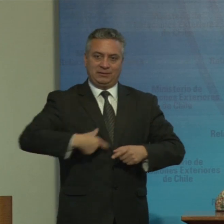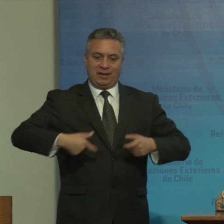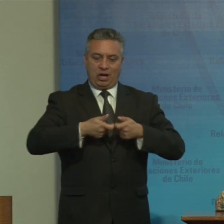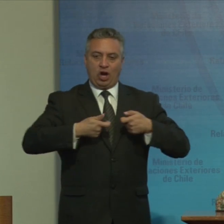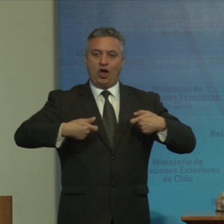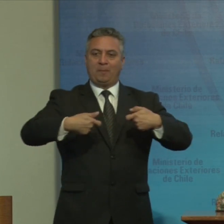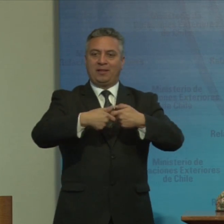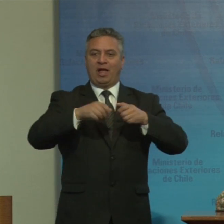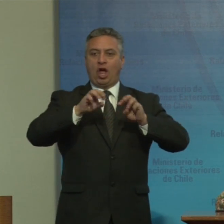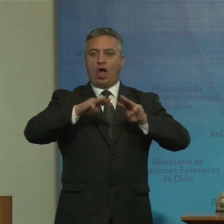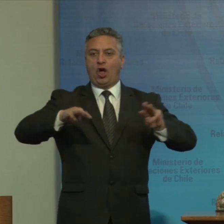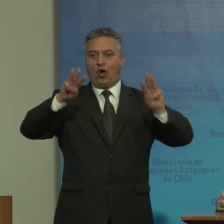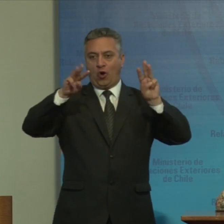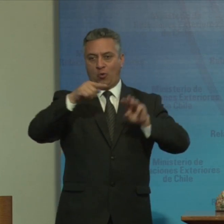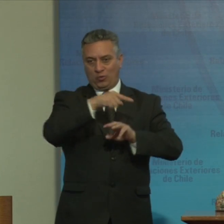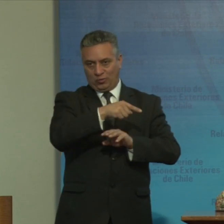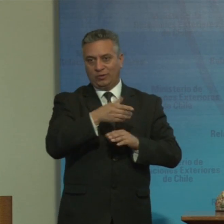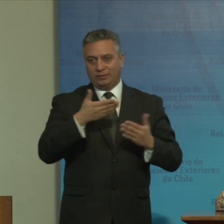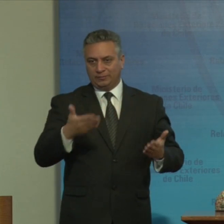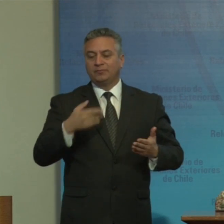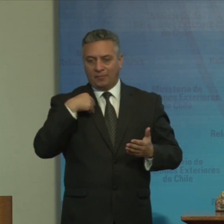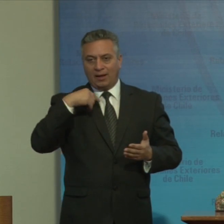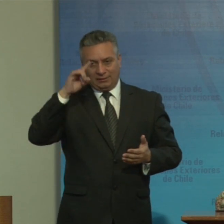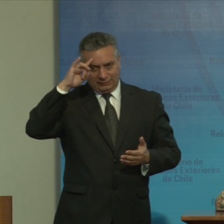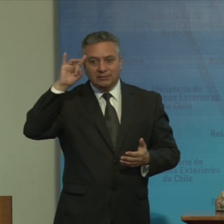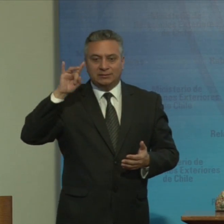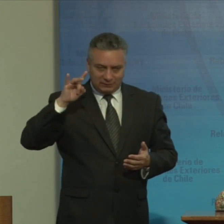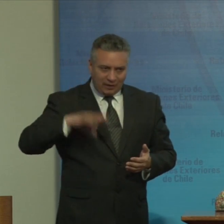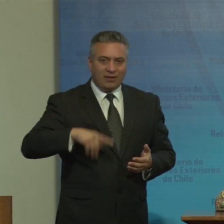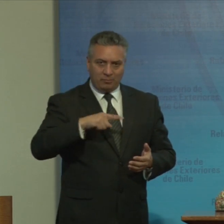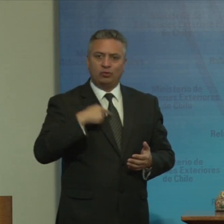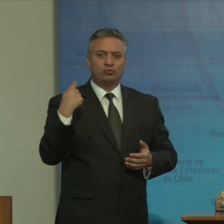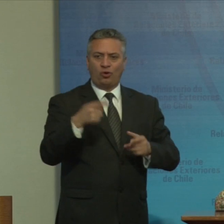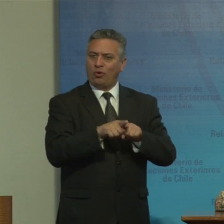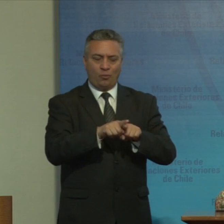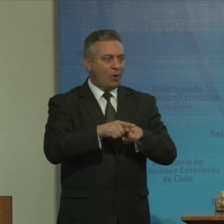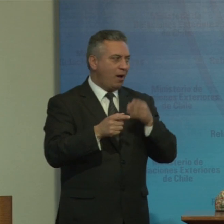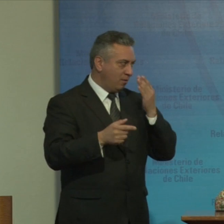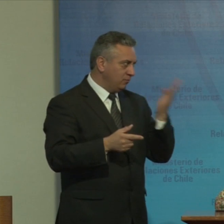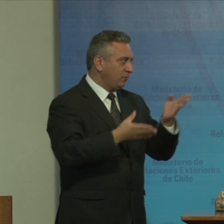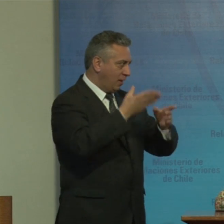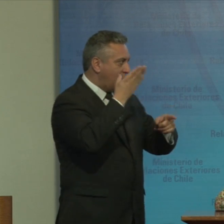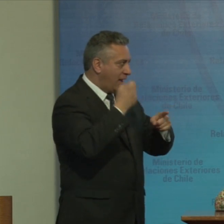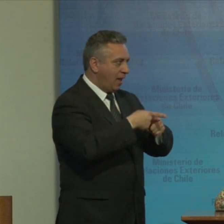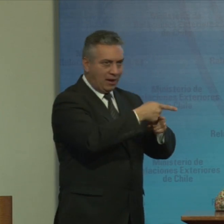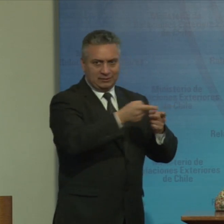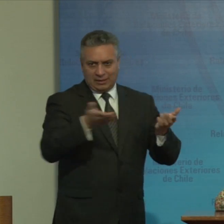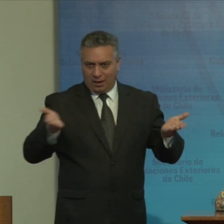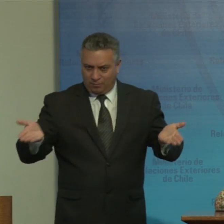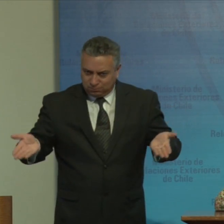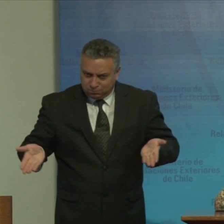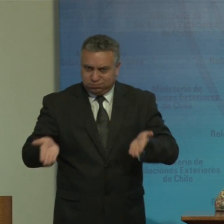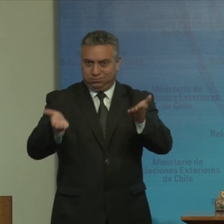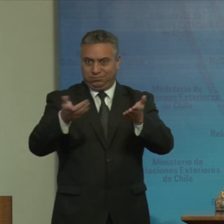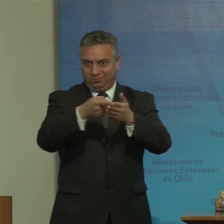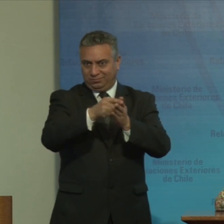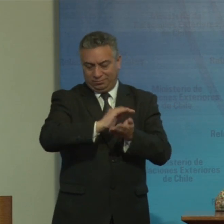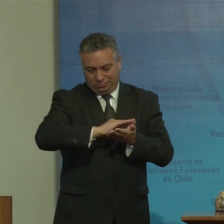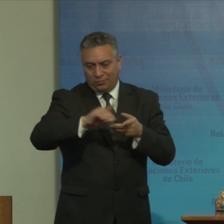los derechos de personas con discapacidad que fue como sabemos todos una impulsora del día de hoy